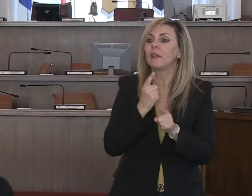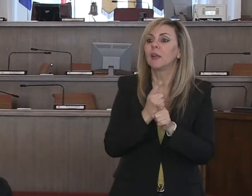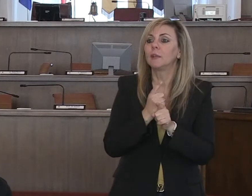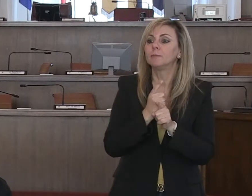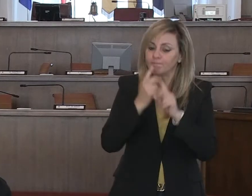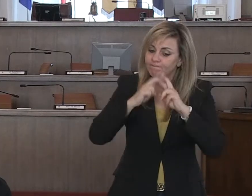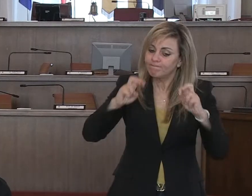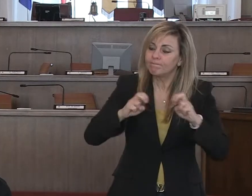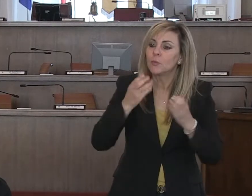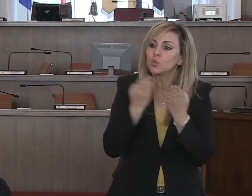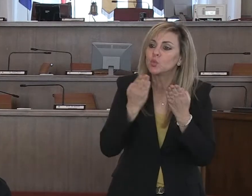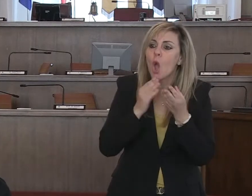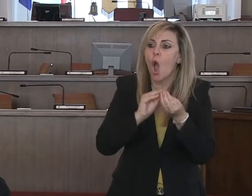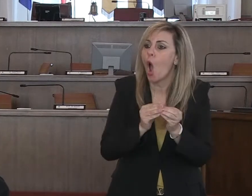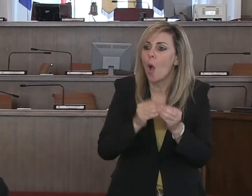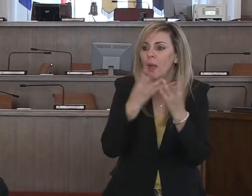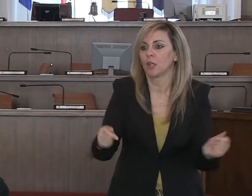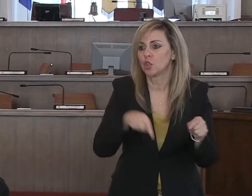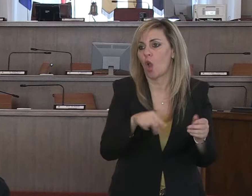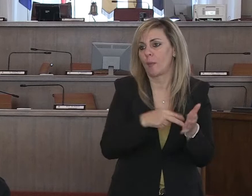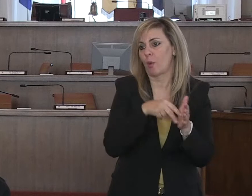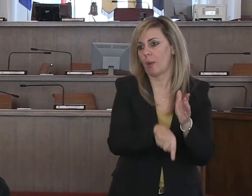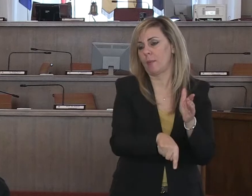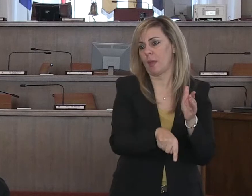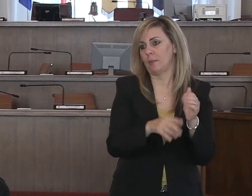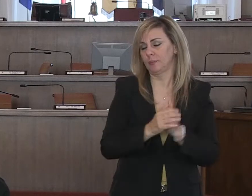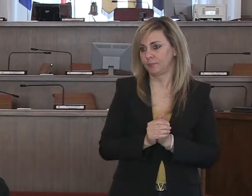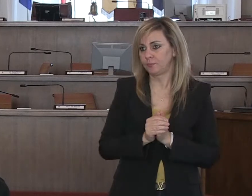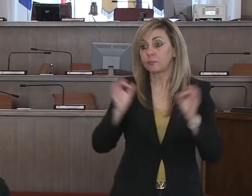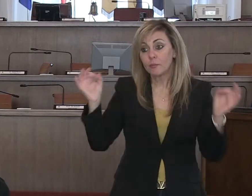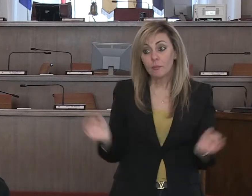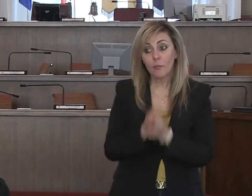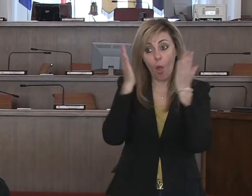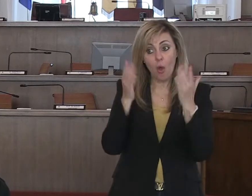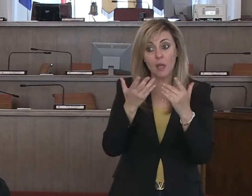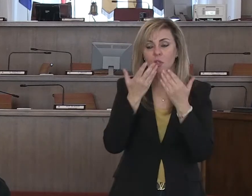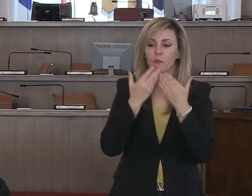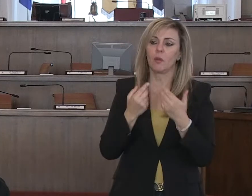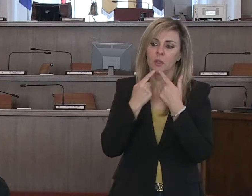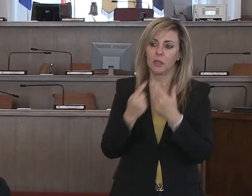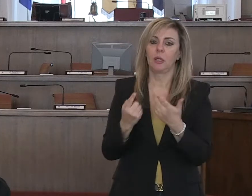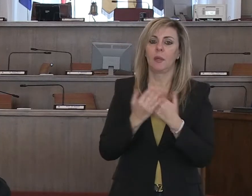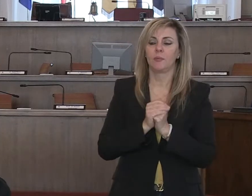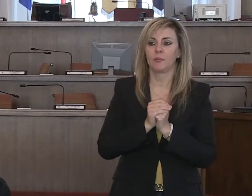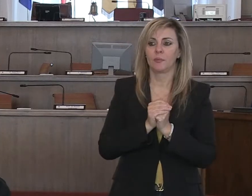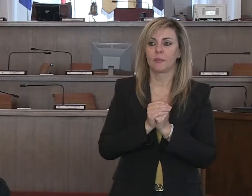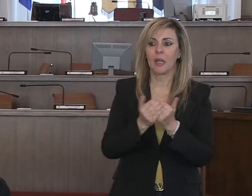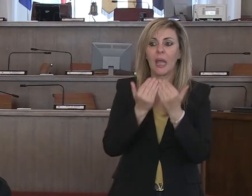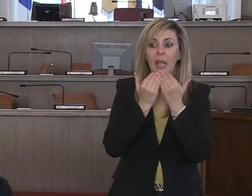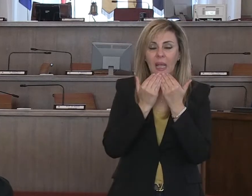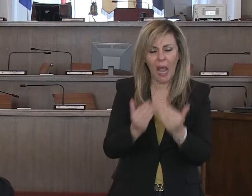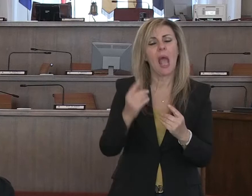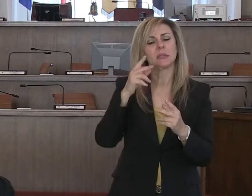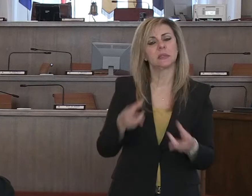ad affrontare e risolvere. Colgo quest'occasione per ringraziare, l'ho sempre detto, lo